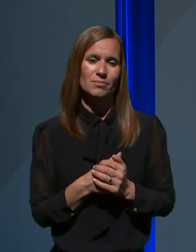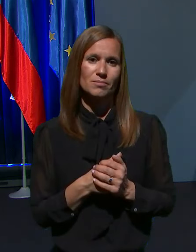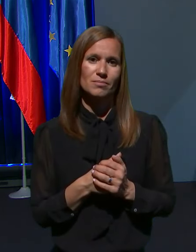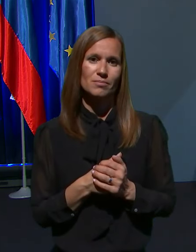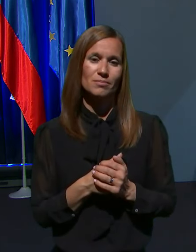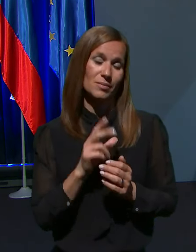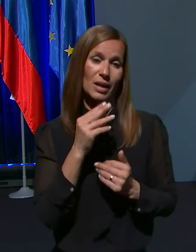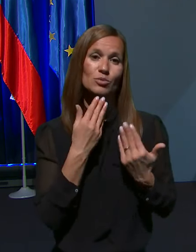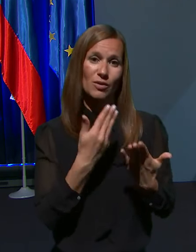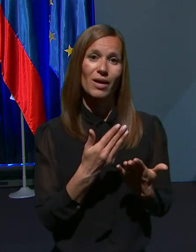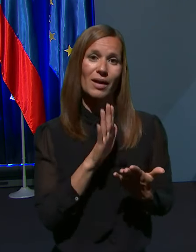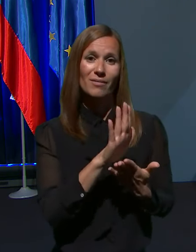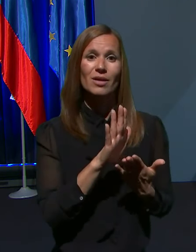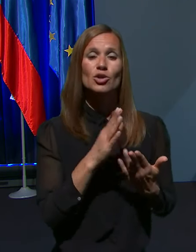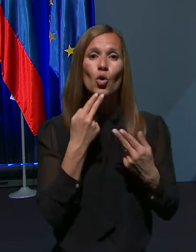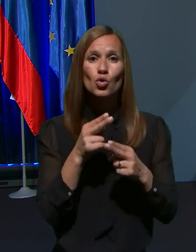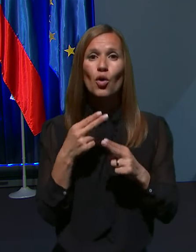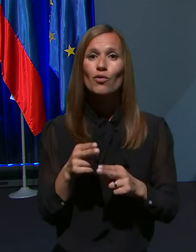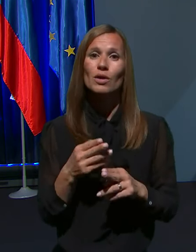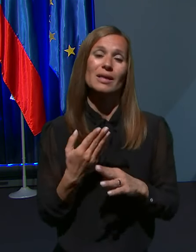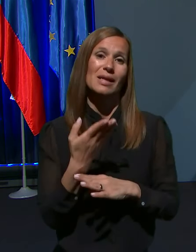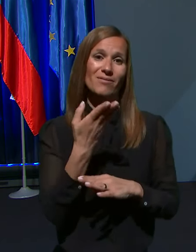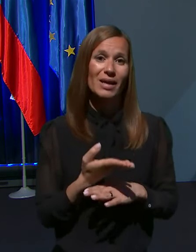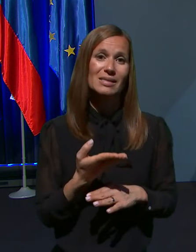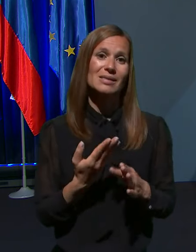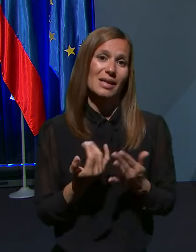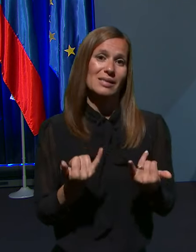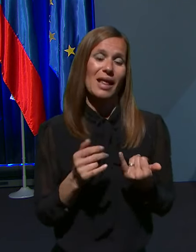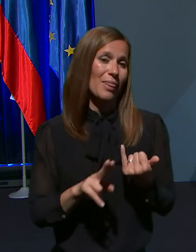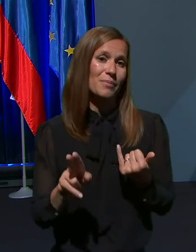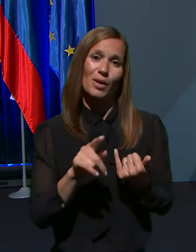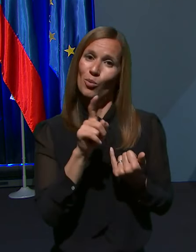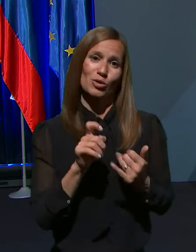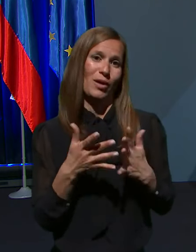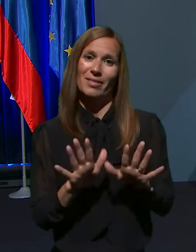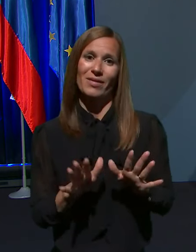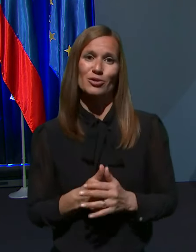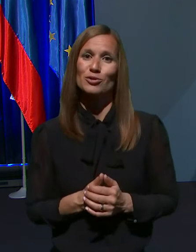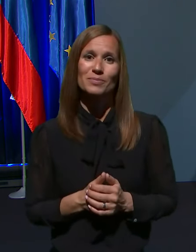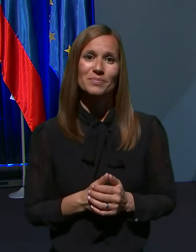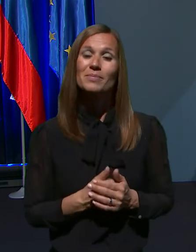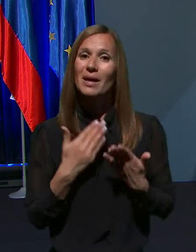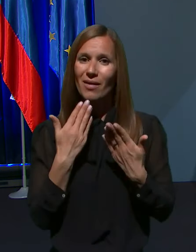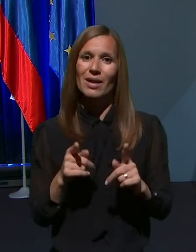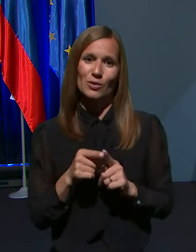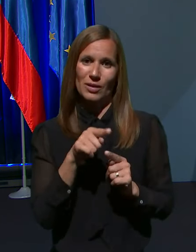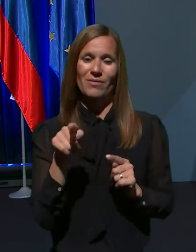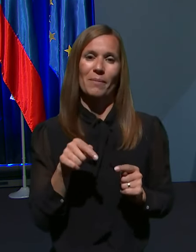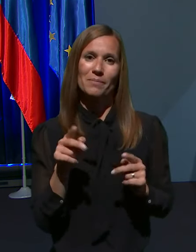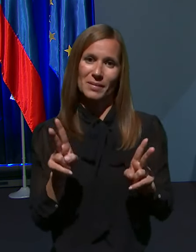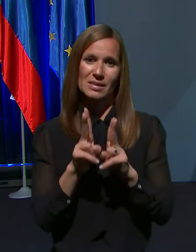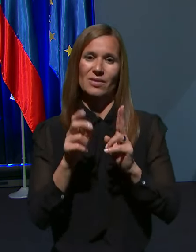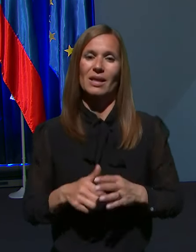Najlepša hvala za vse odgovore za vas, za enkrat vprašanj novinarskih ni več. Hvala lepa tudi vam. Na svidenje.